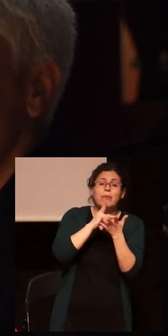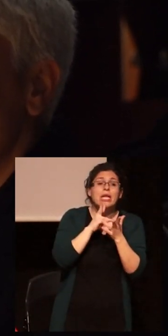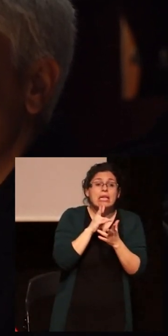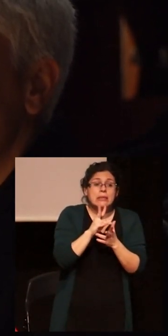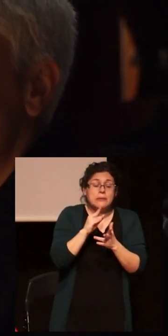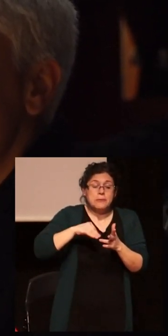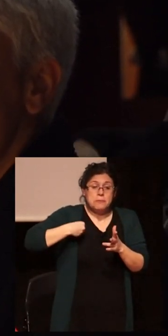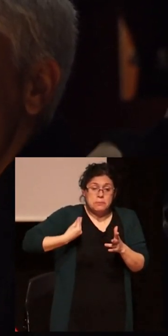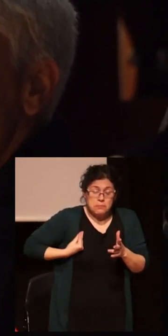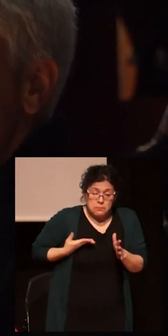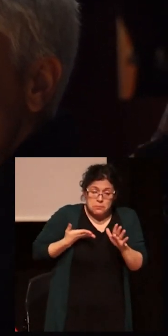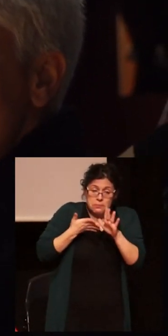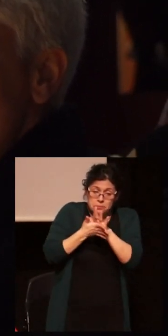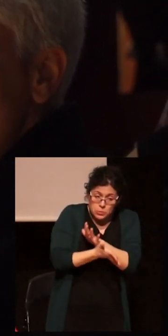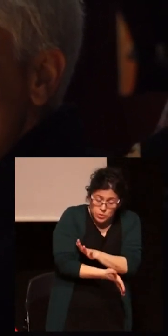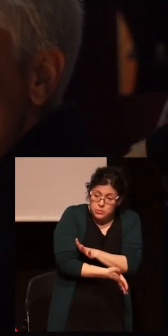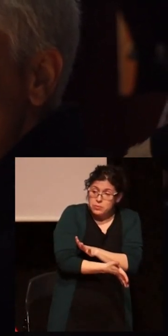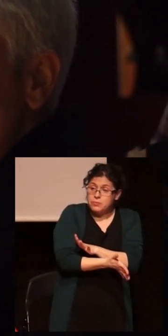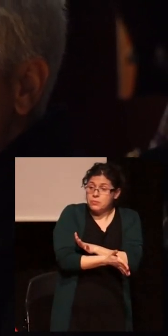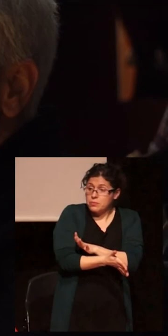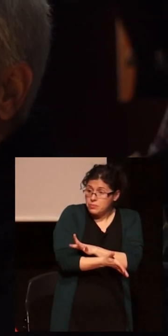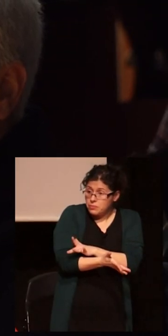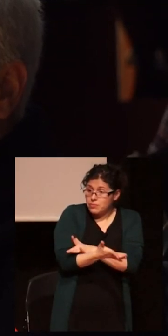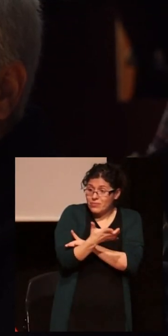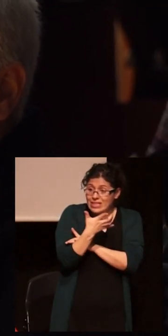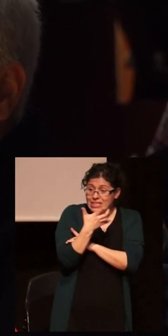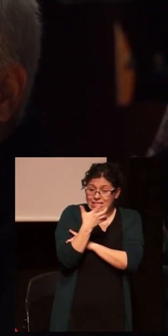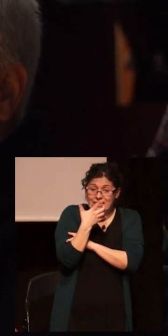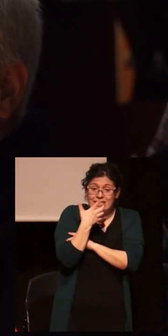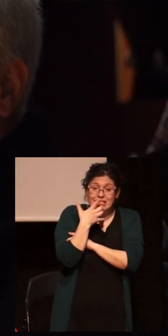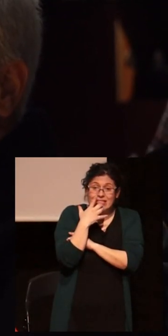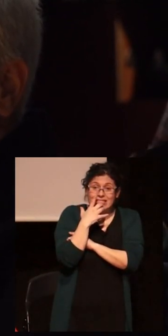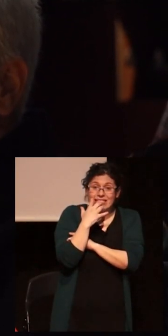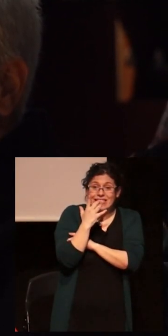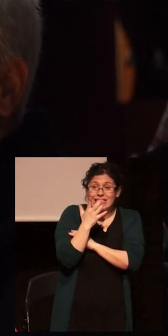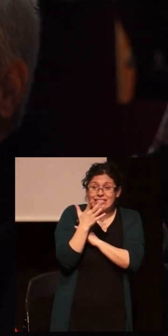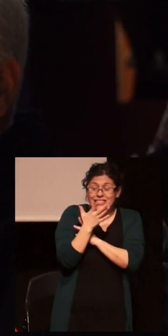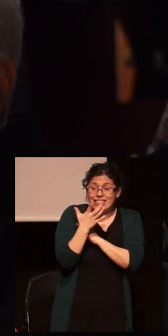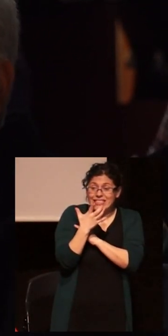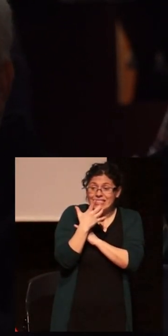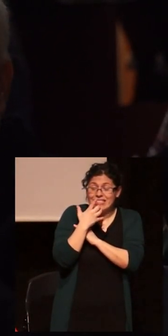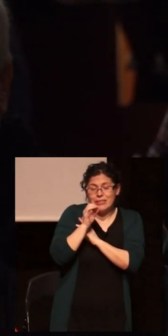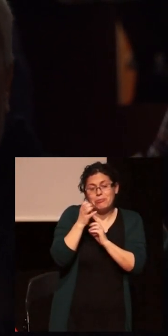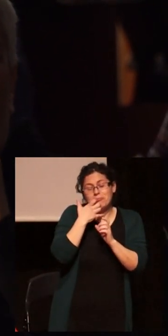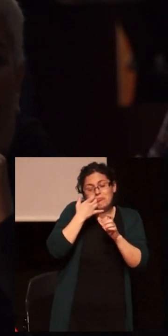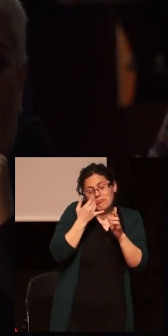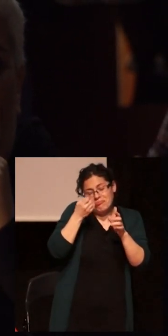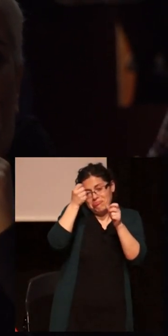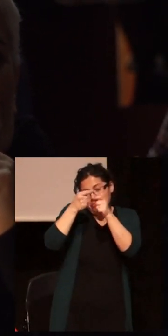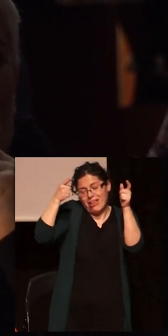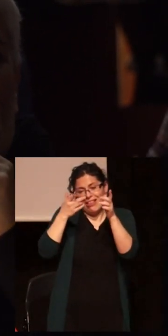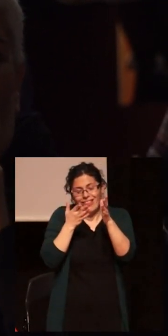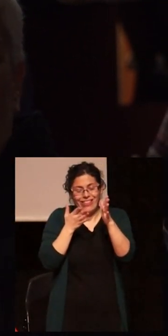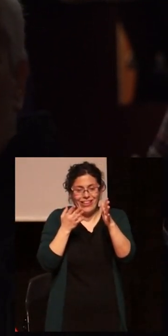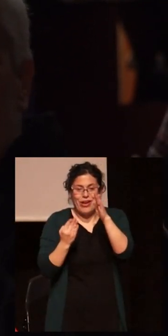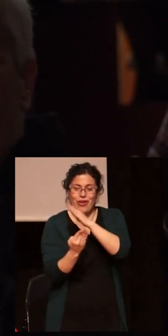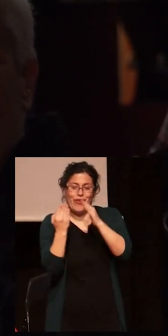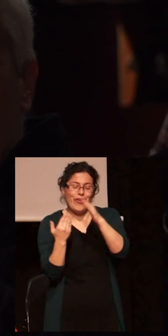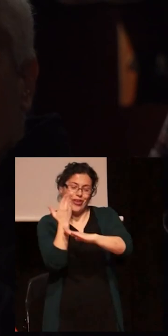si estuviéramos en otro tipo de jornadas, ¿no?, o en otros contextos que hemos estado hablando,